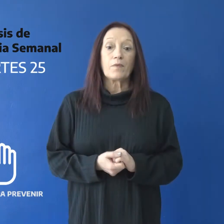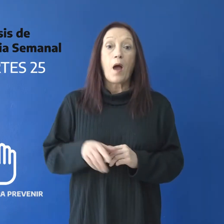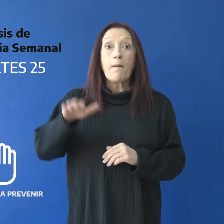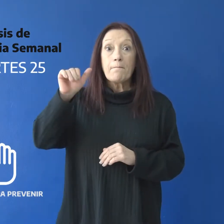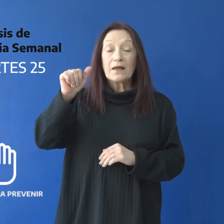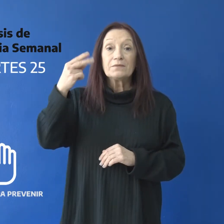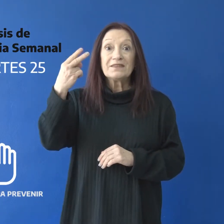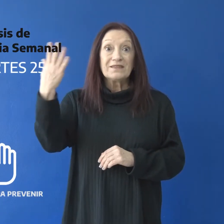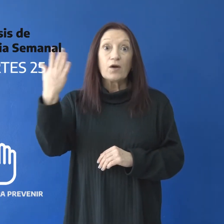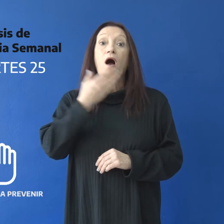Martes 25